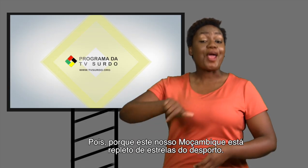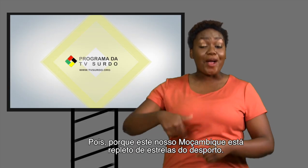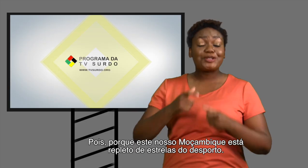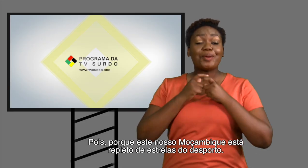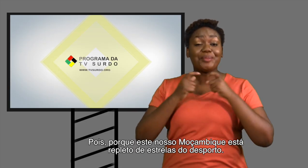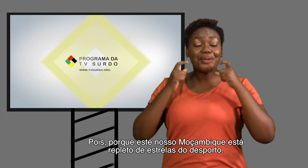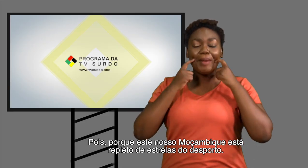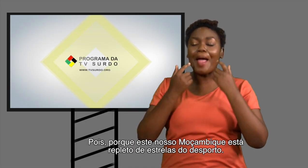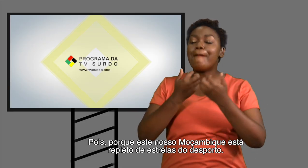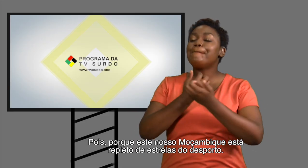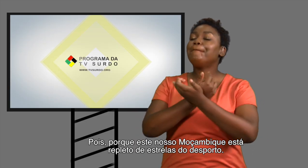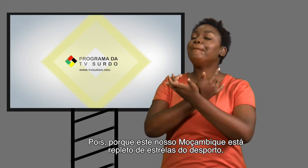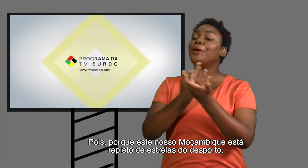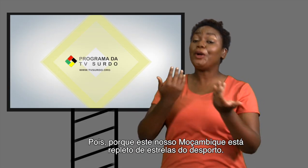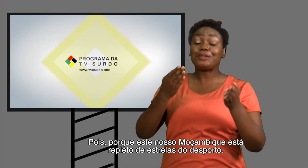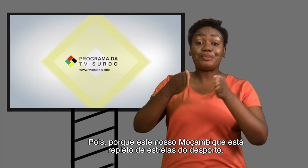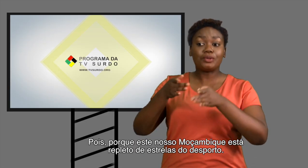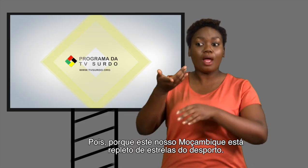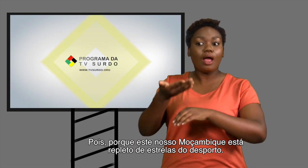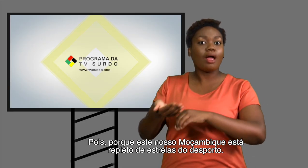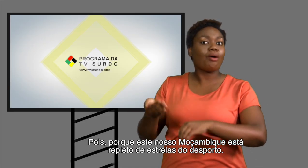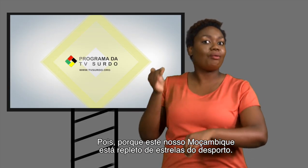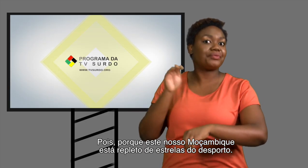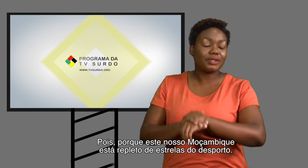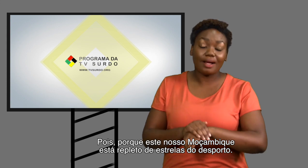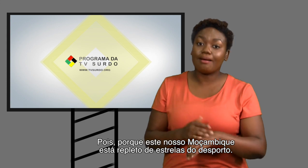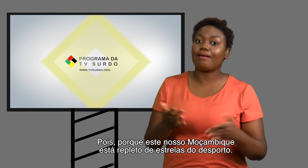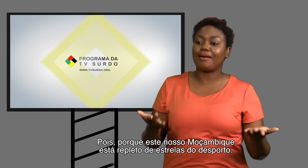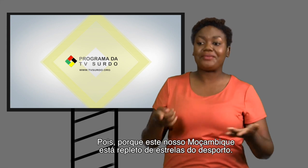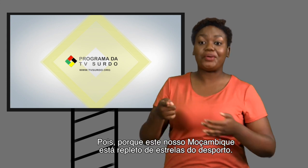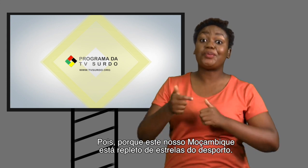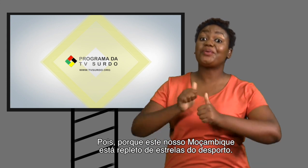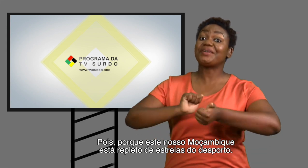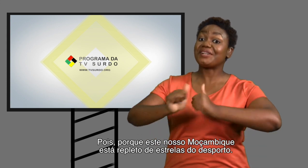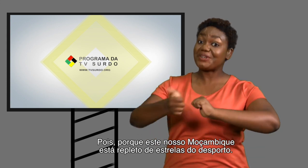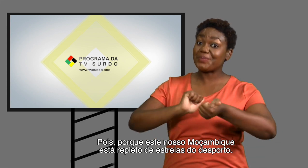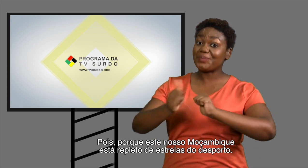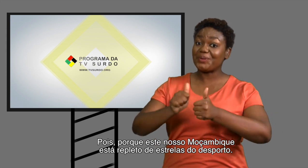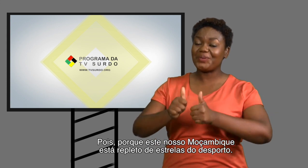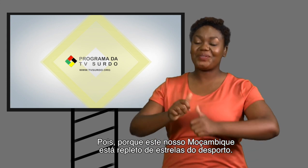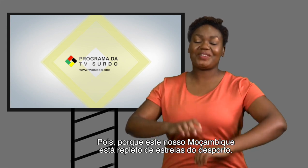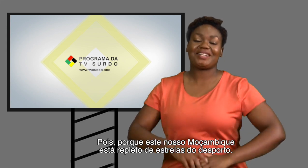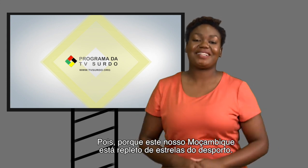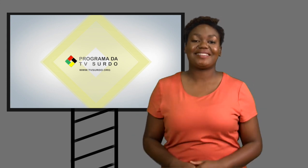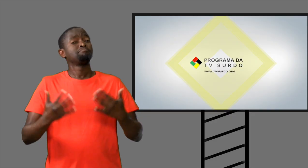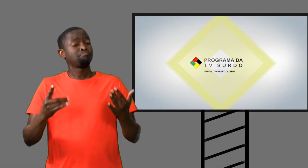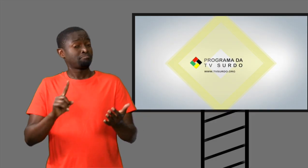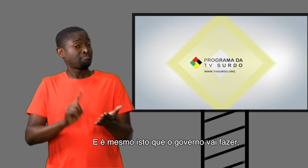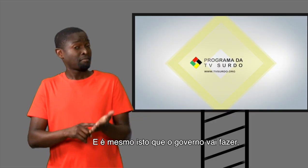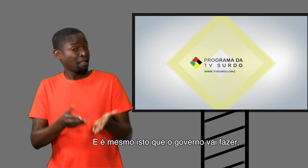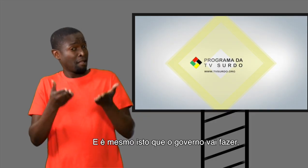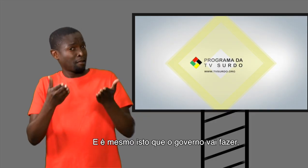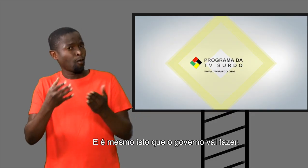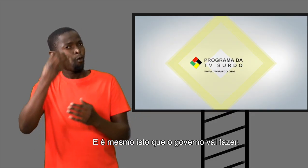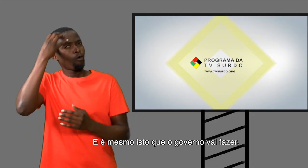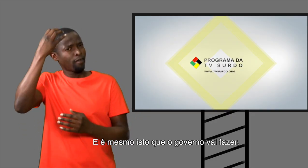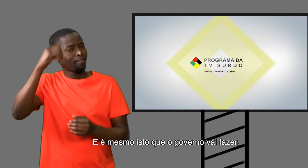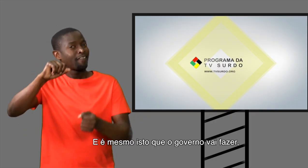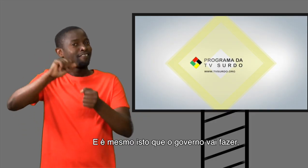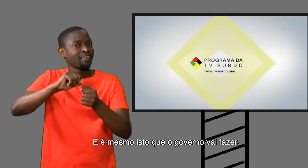Pois, porque este nosso Moçambique está repleto de estrelas do desporto. E é mesmo isto que